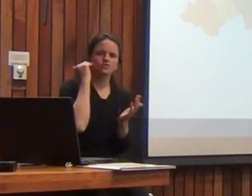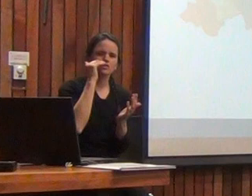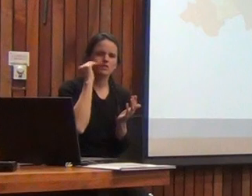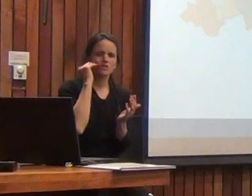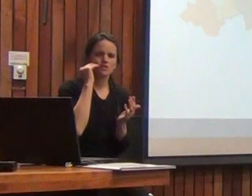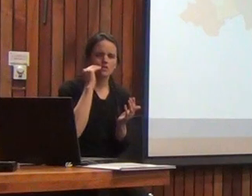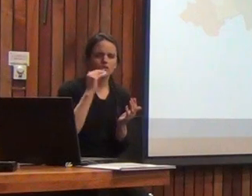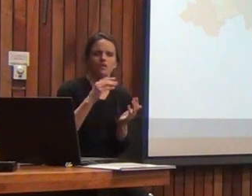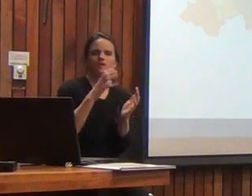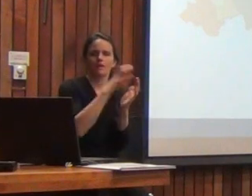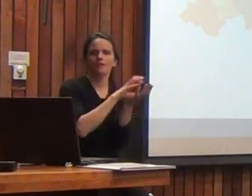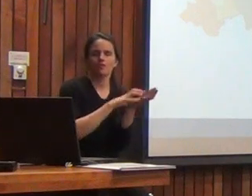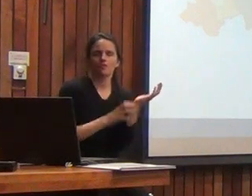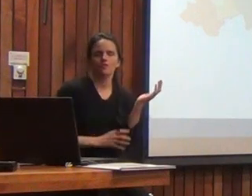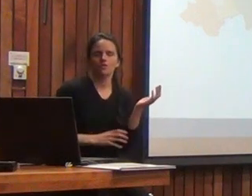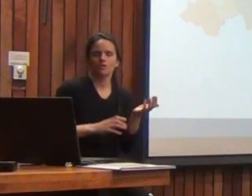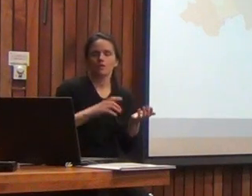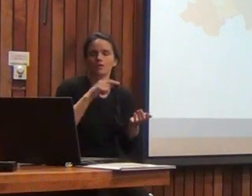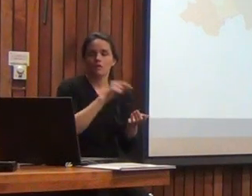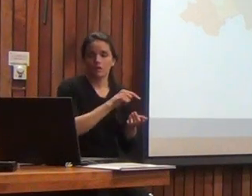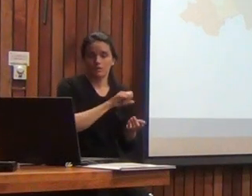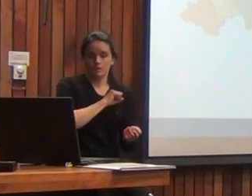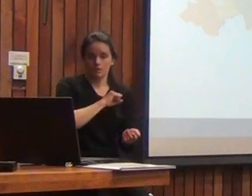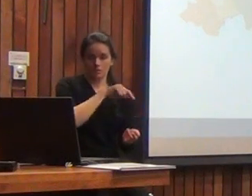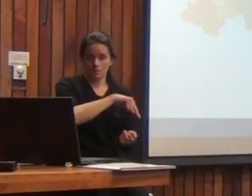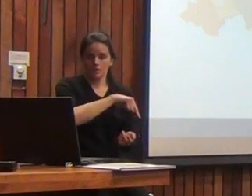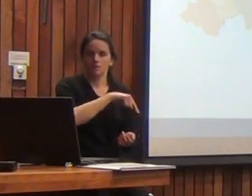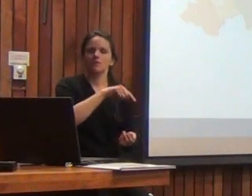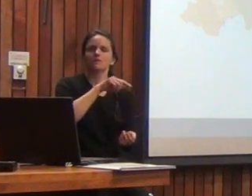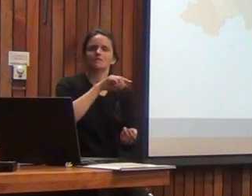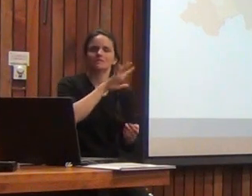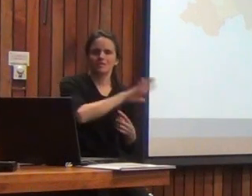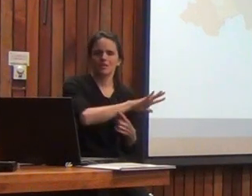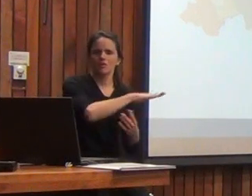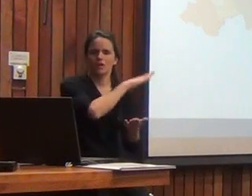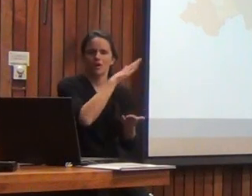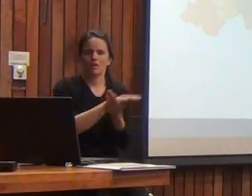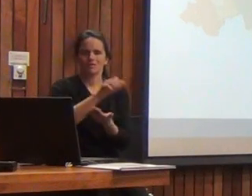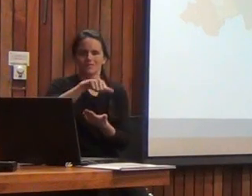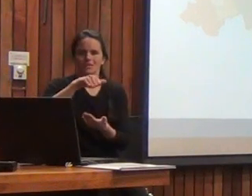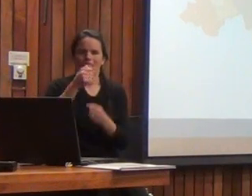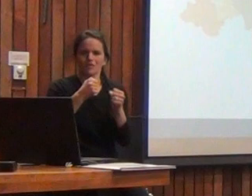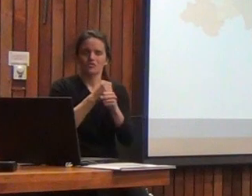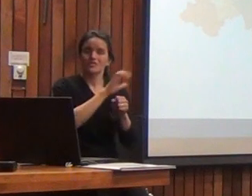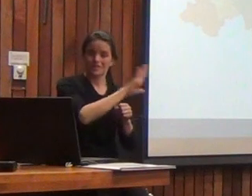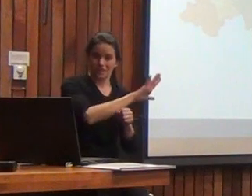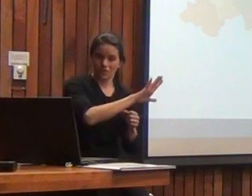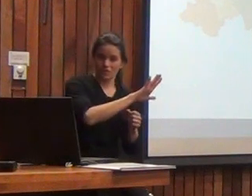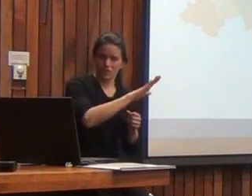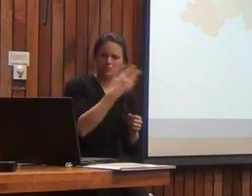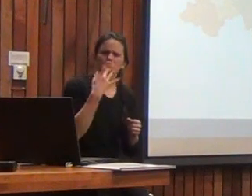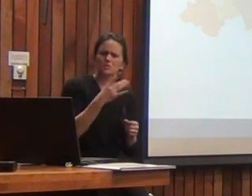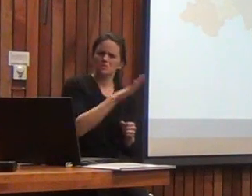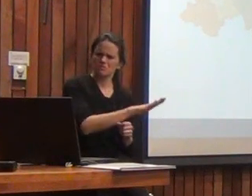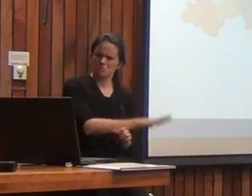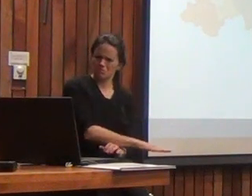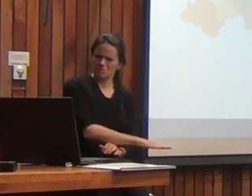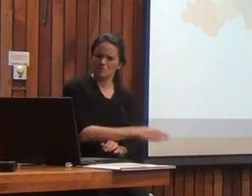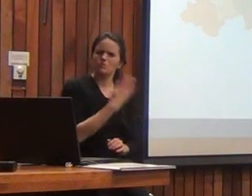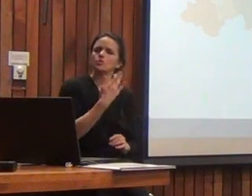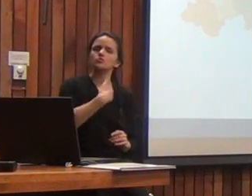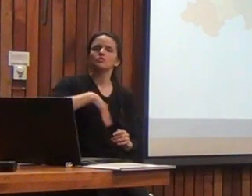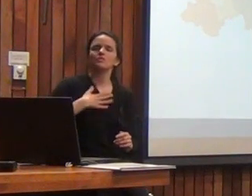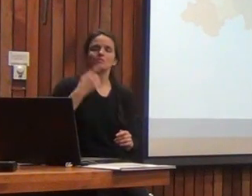metropolitana entre 5 a 16 años uno podría decir ¿por qué 5? porque nosotros queríamos probar si es que incluso niños más